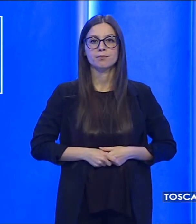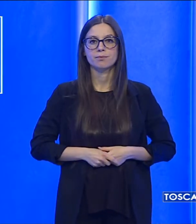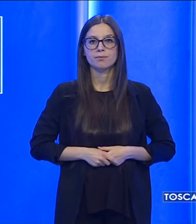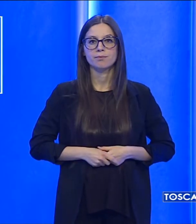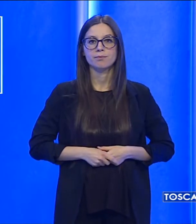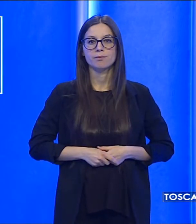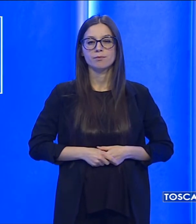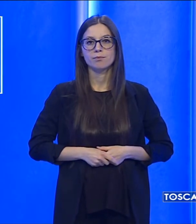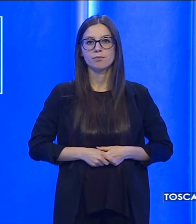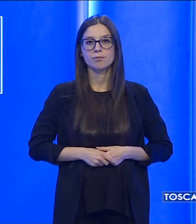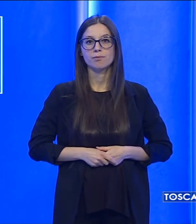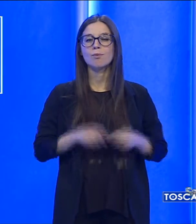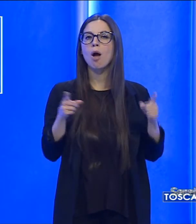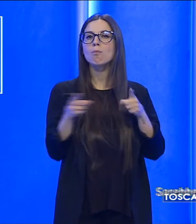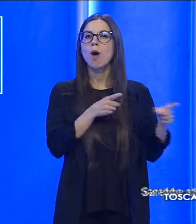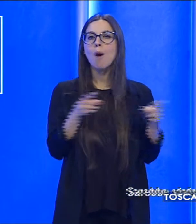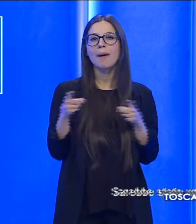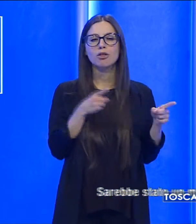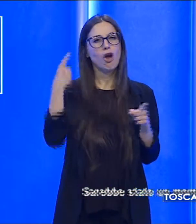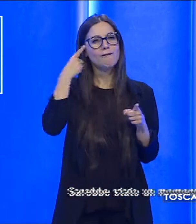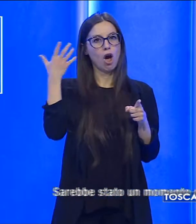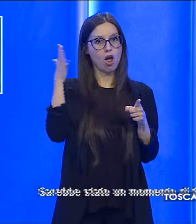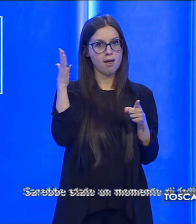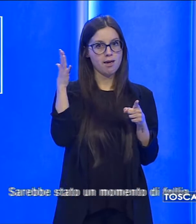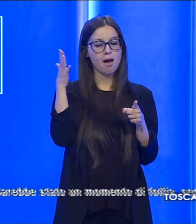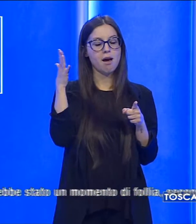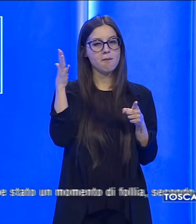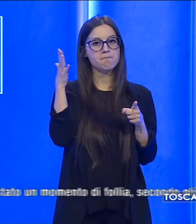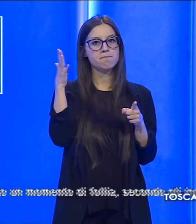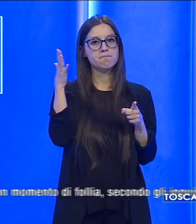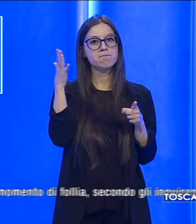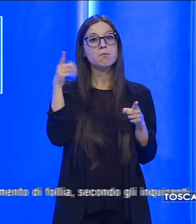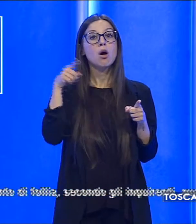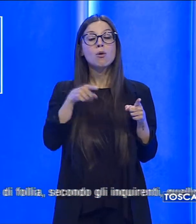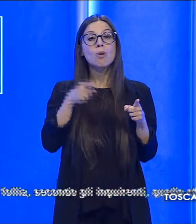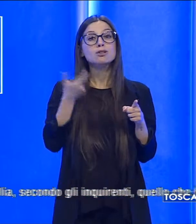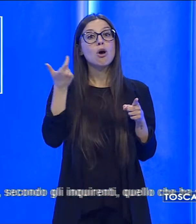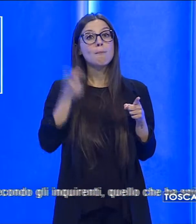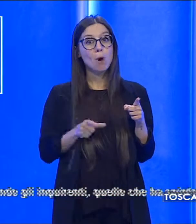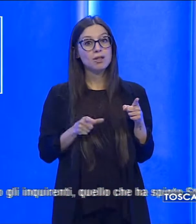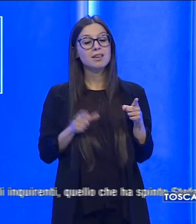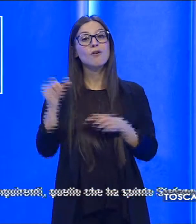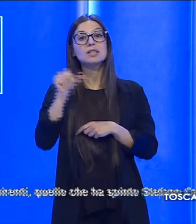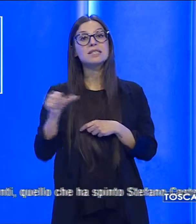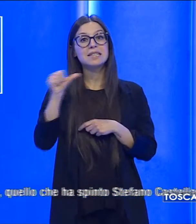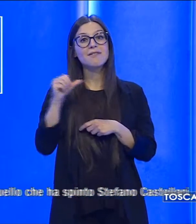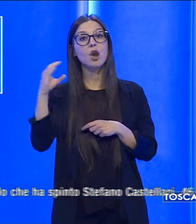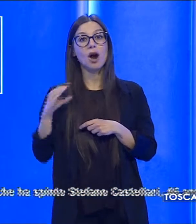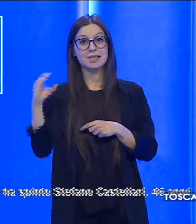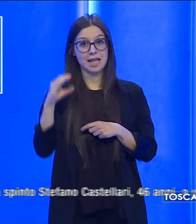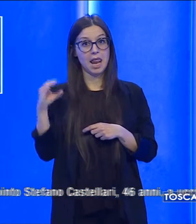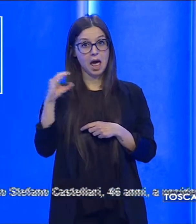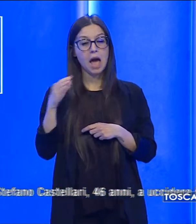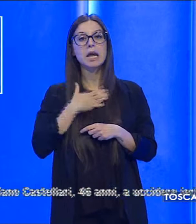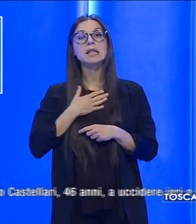Sarebbe stato un momento di follia, secondo gli inquirenti, quello che ha spinto Stefano Castellari,